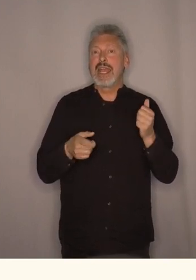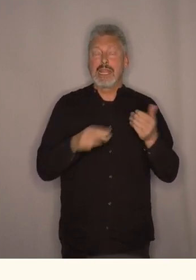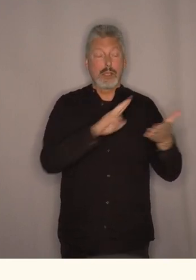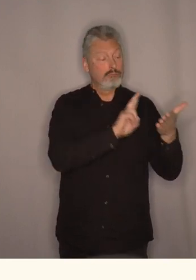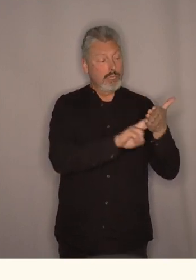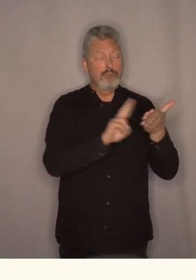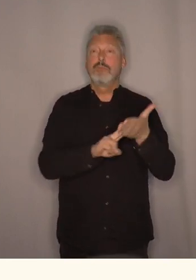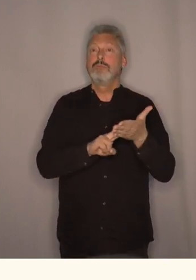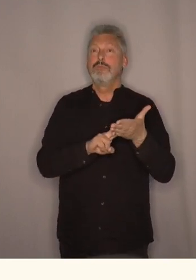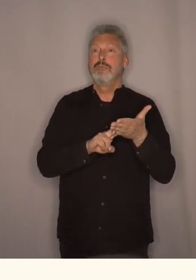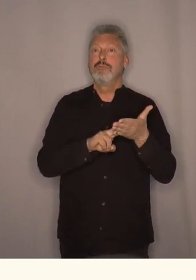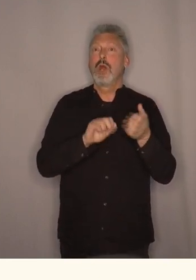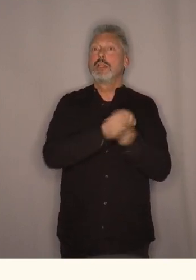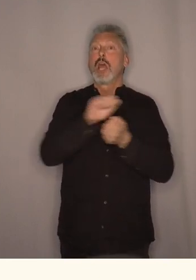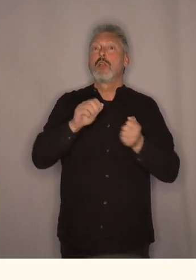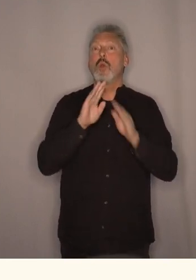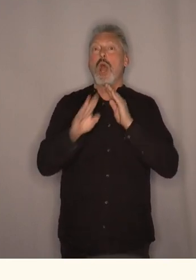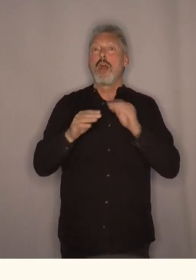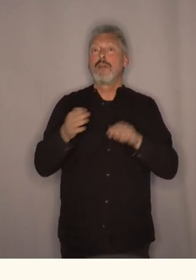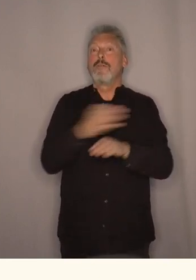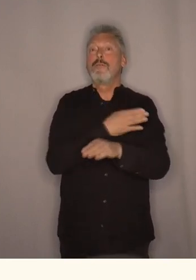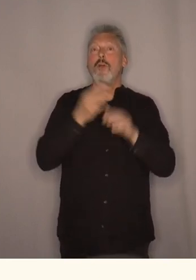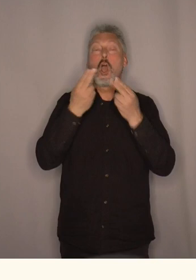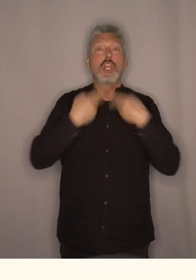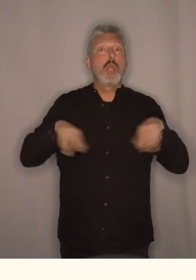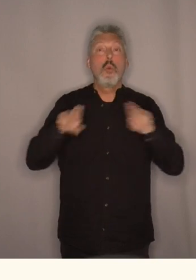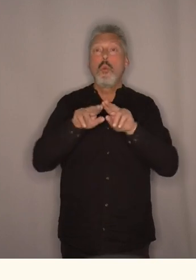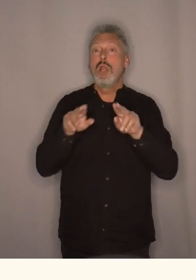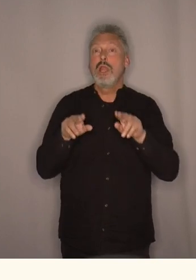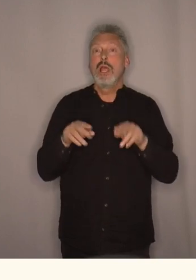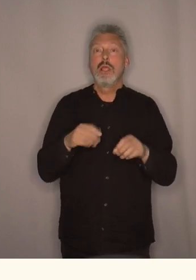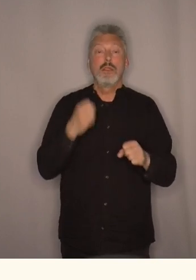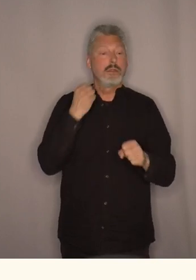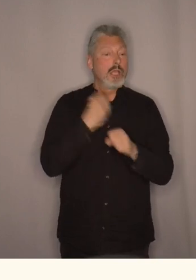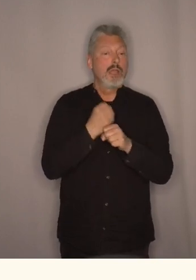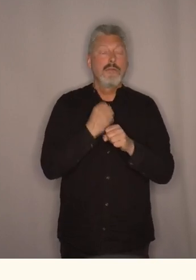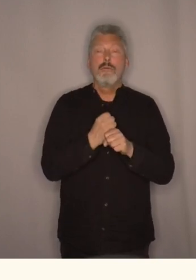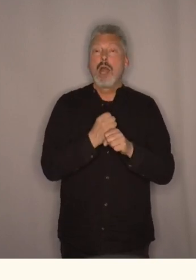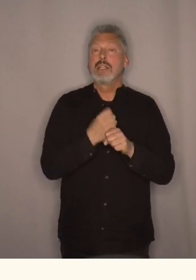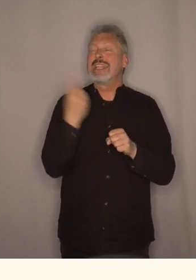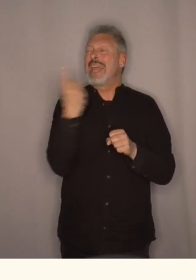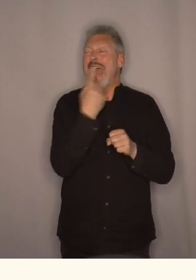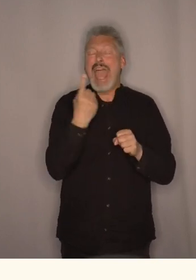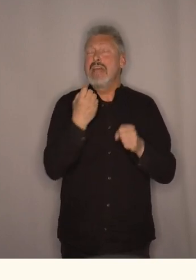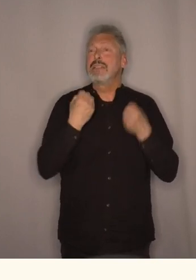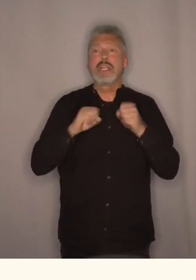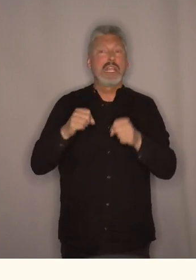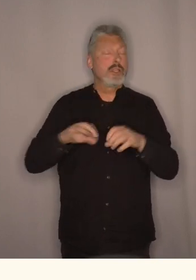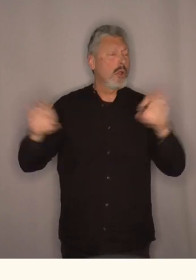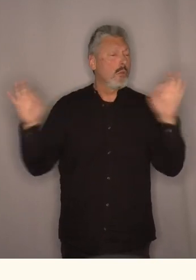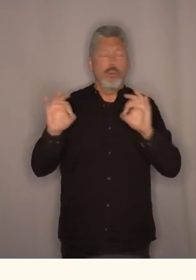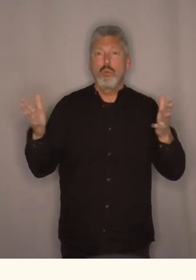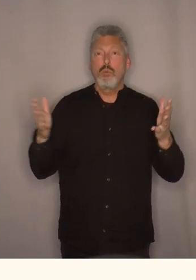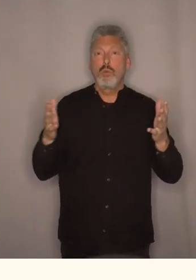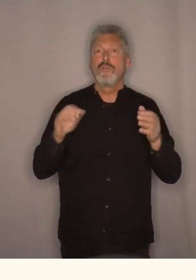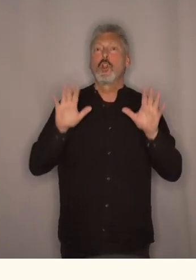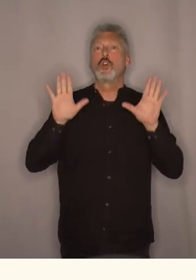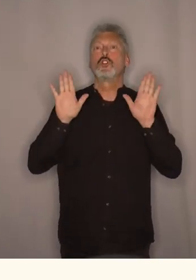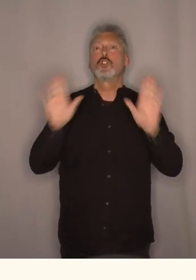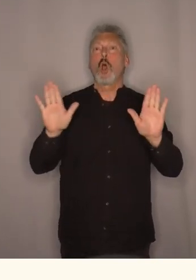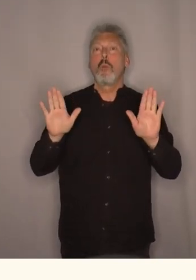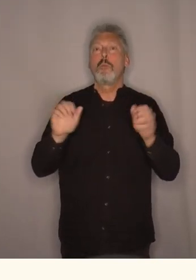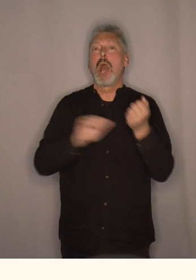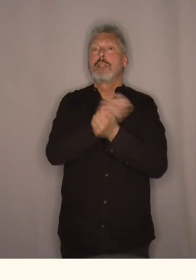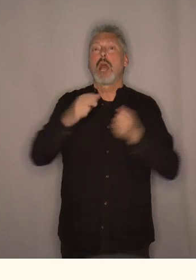naturavtalen på jul så har de faktisk ikke levert et eneste tiltak av betydning for å stanse naturtappet i Norge